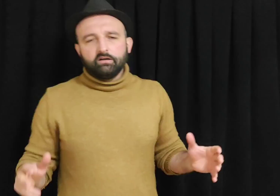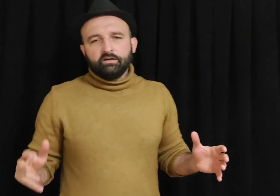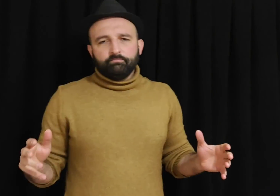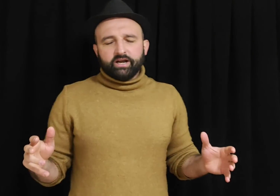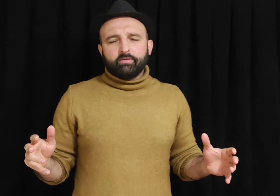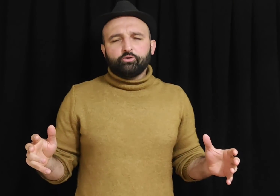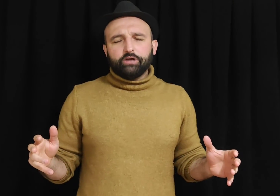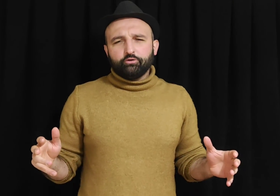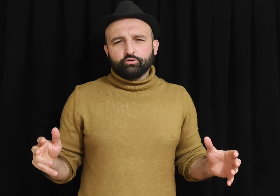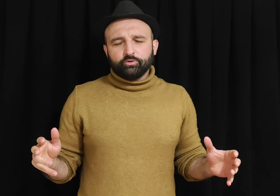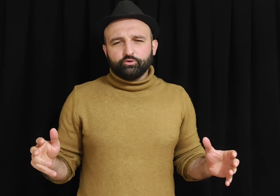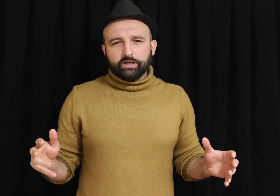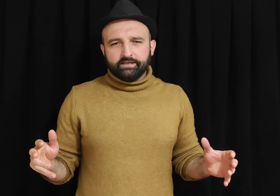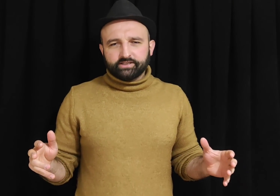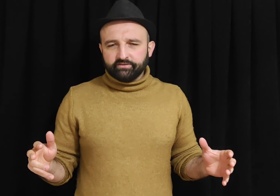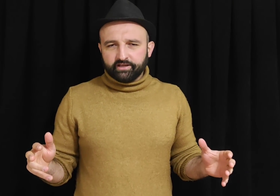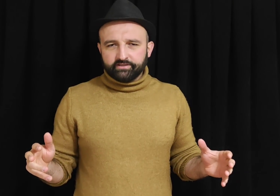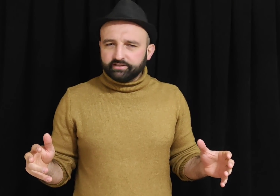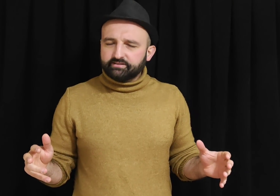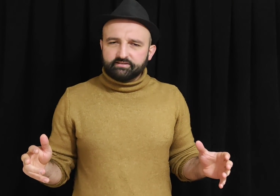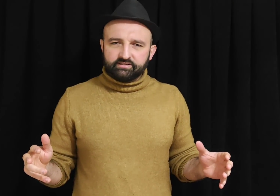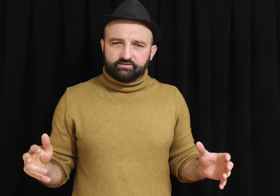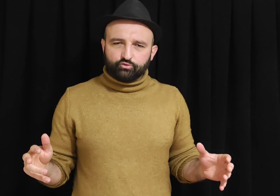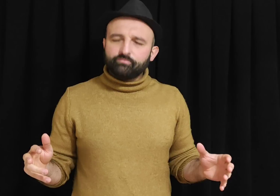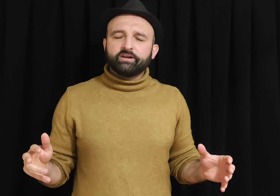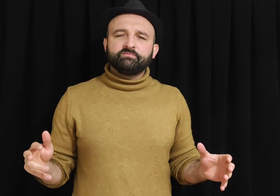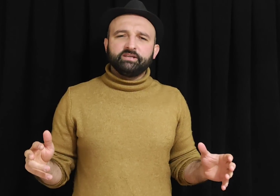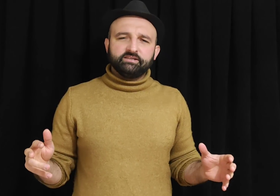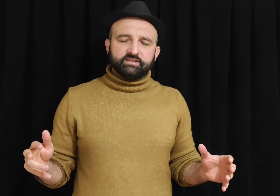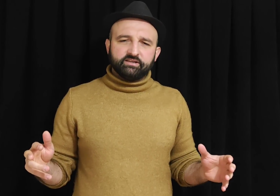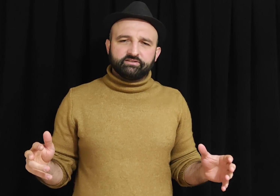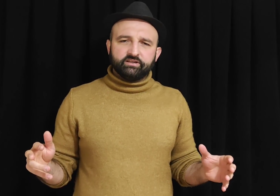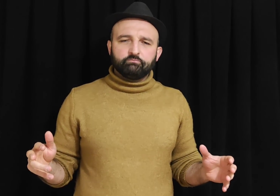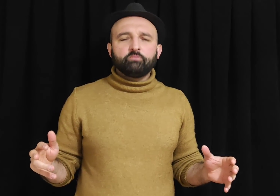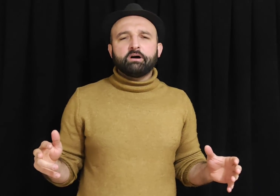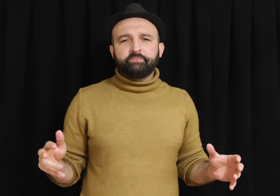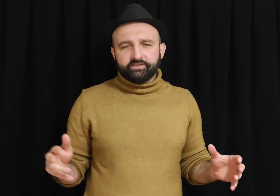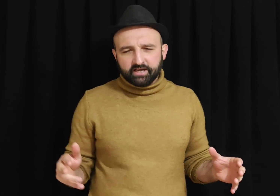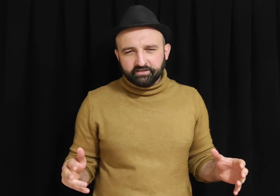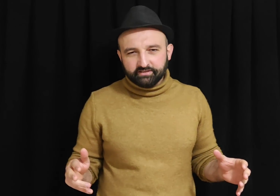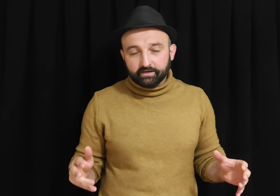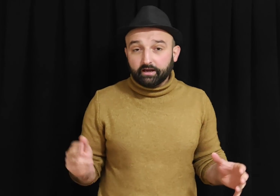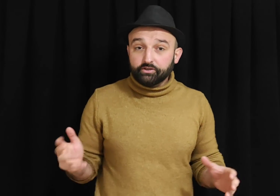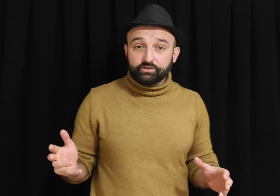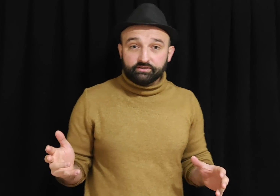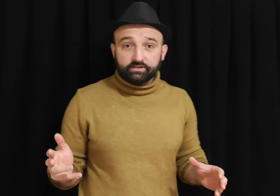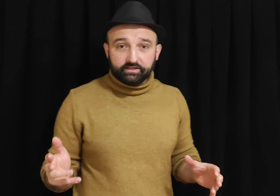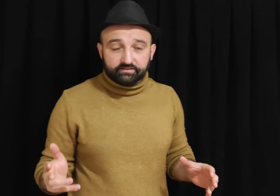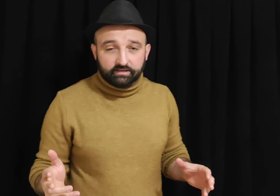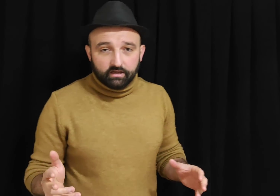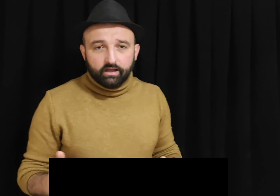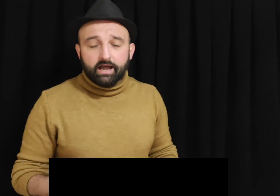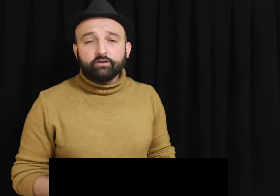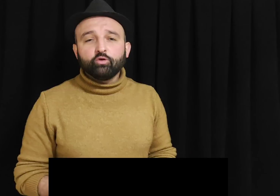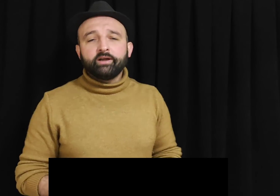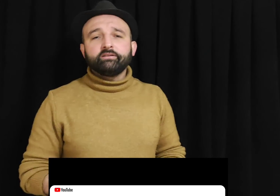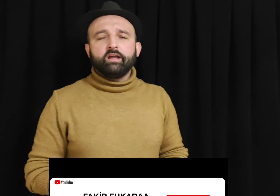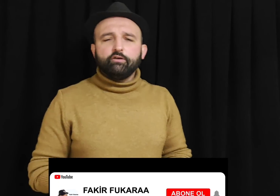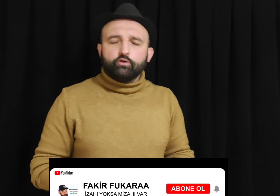Merhaba güzel yurdumun güzel insanları nasılsınız? Umarım iyisinizdir. Bomba bir yayınla karşınızdayız. Erdoğan'ın F